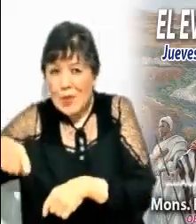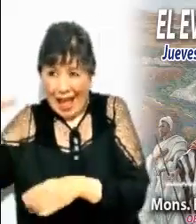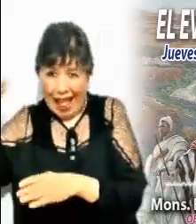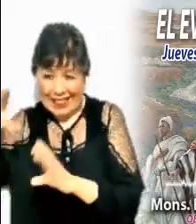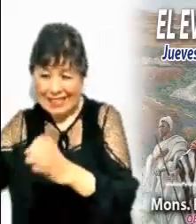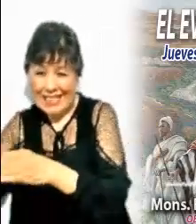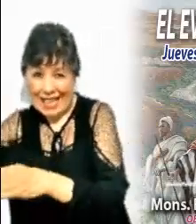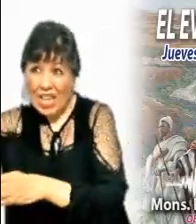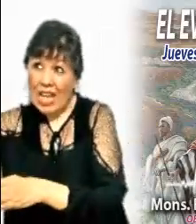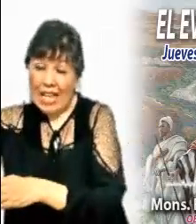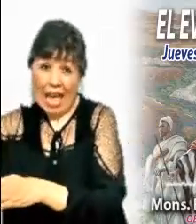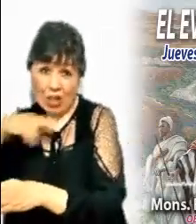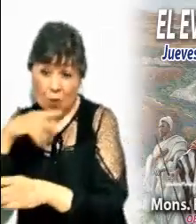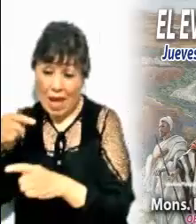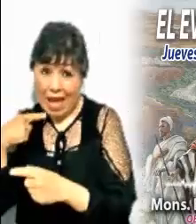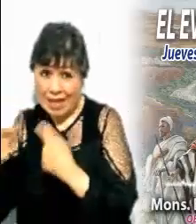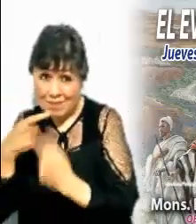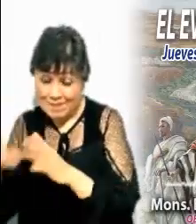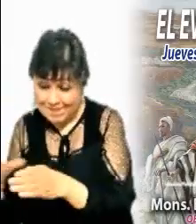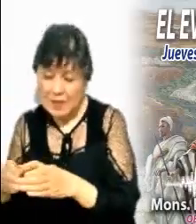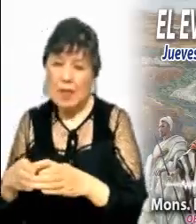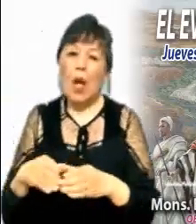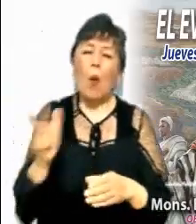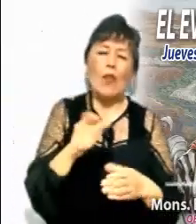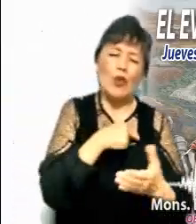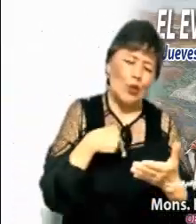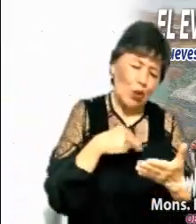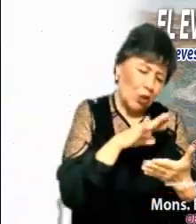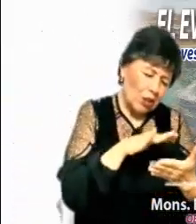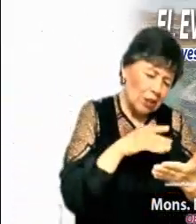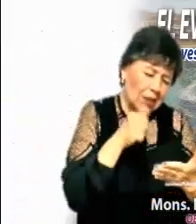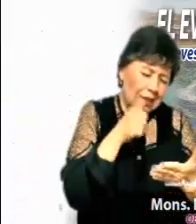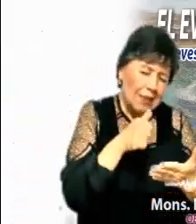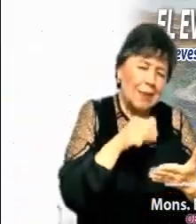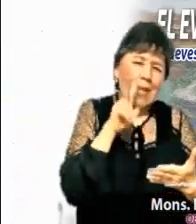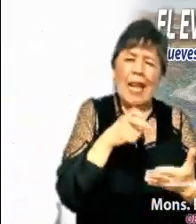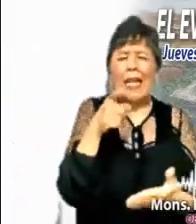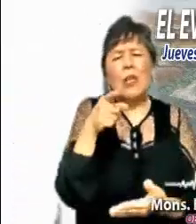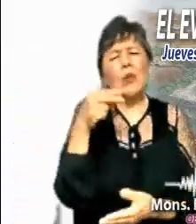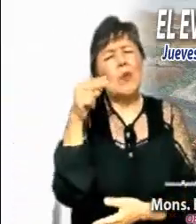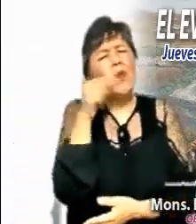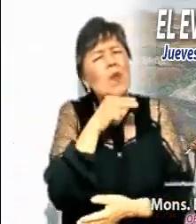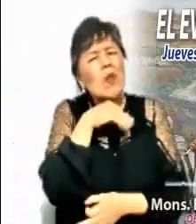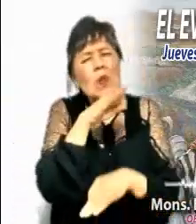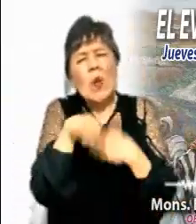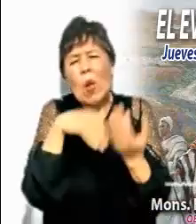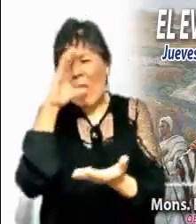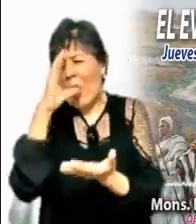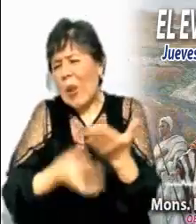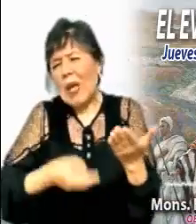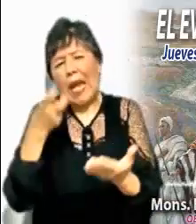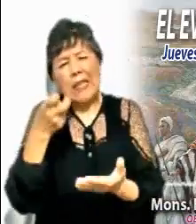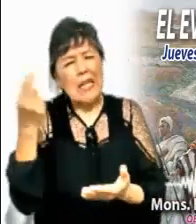reunidos en Roma. Y es que escuchar y vivir la Escritura es una necesidad urgente para todo cristiano.